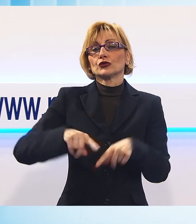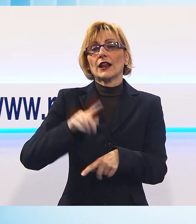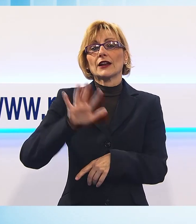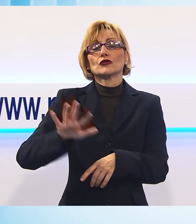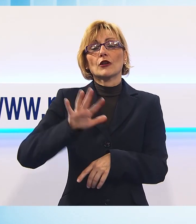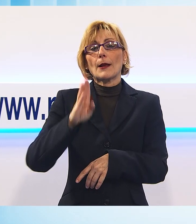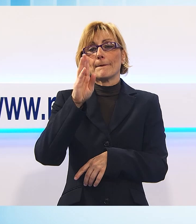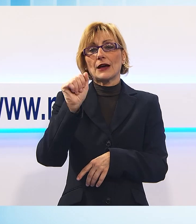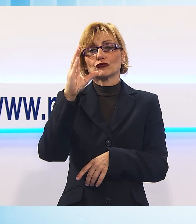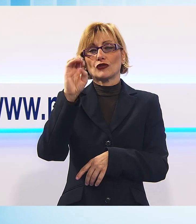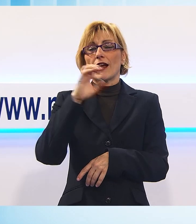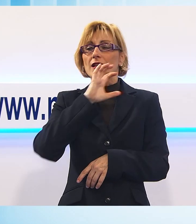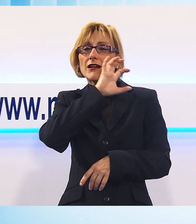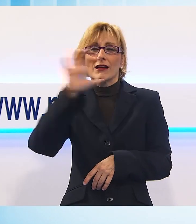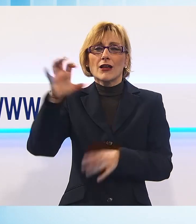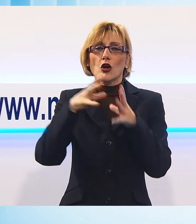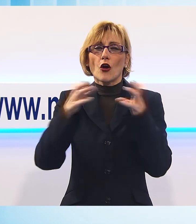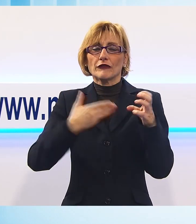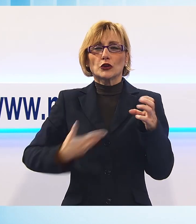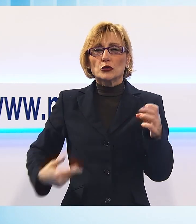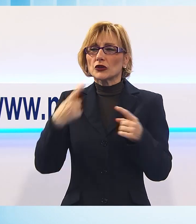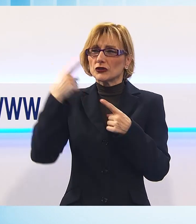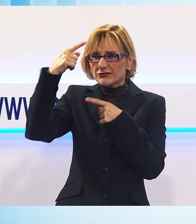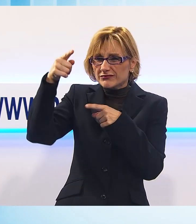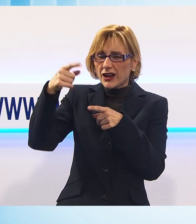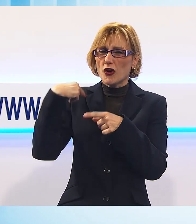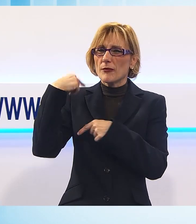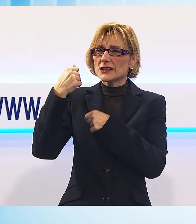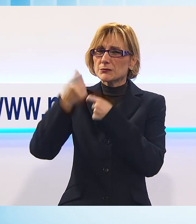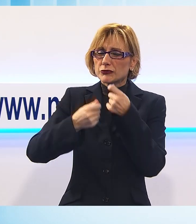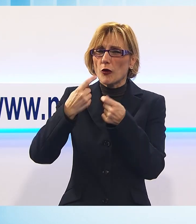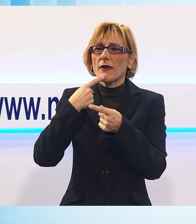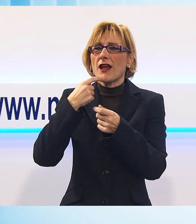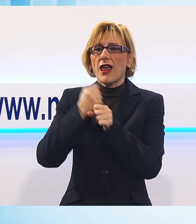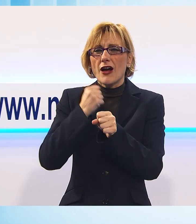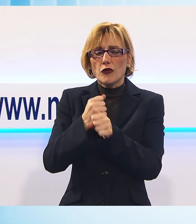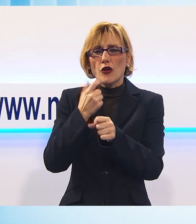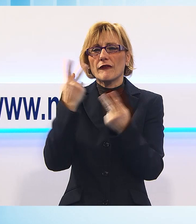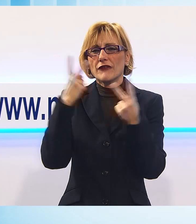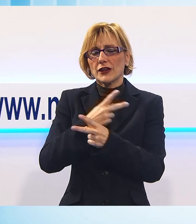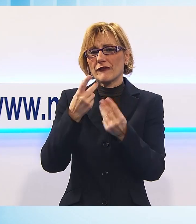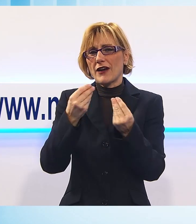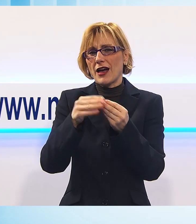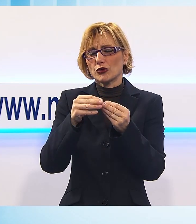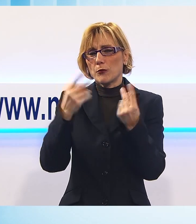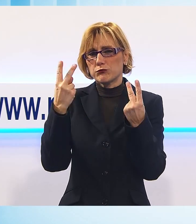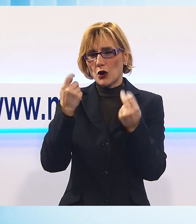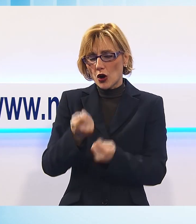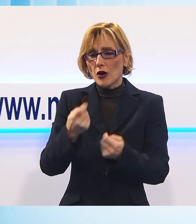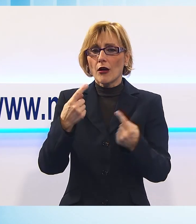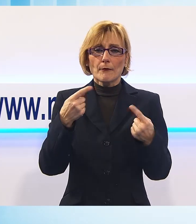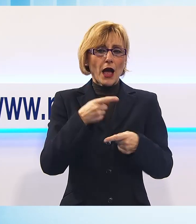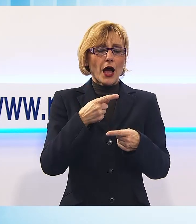accusato Confindustria di non essersi spesa molto negli ultimi tempi a favore degli assi viari, una ricostruzione che Palazzo Bernardini